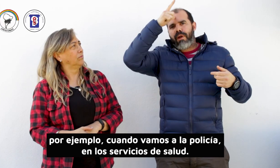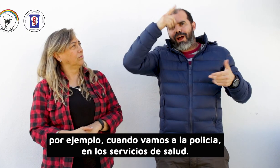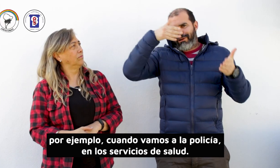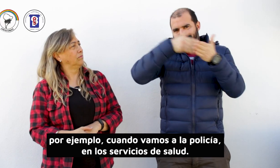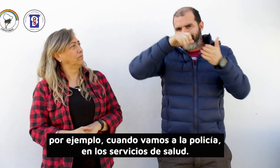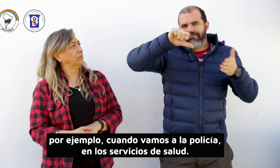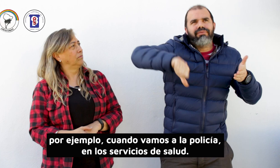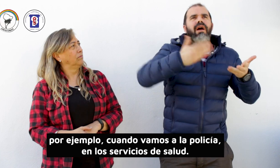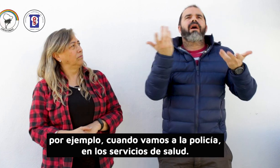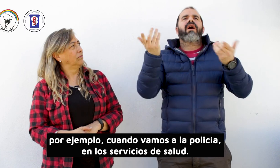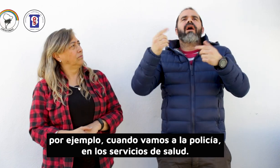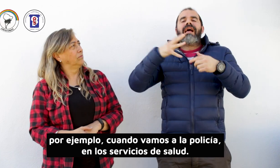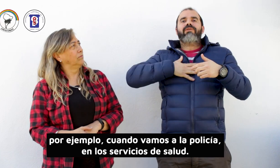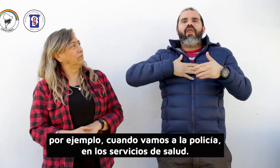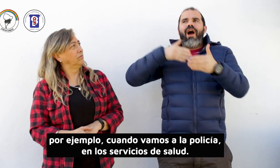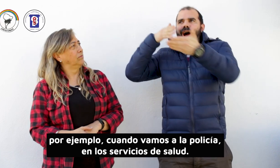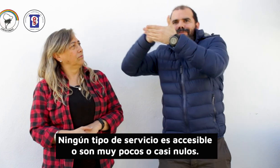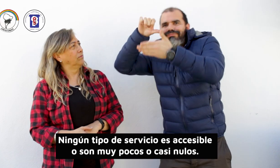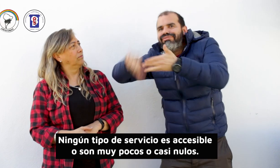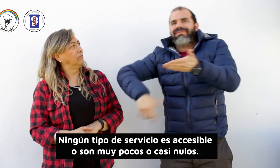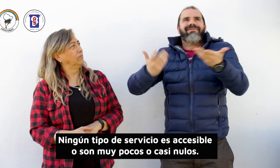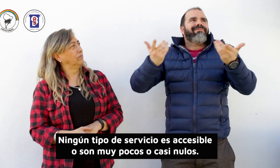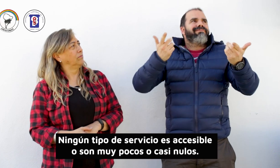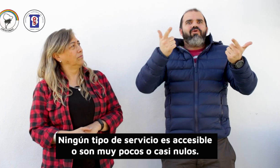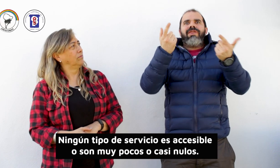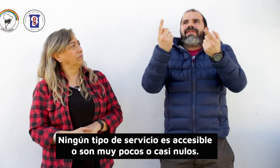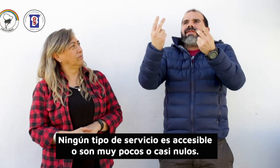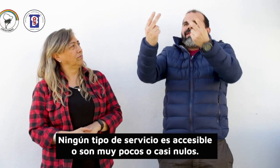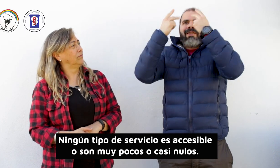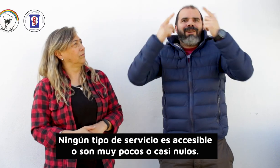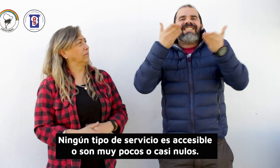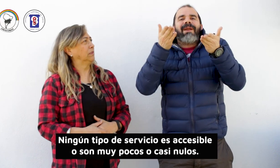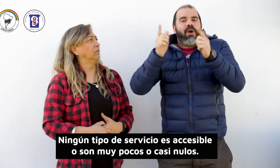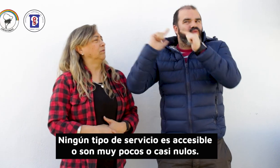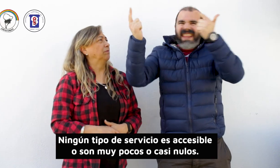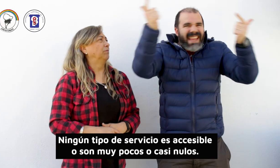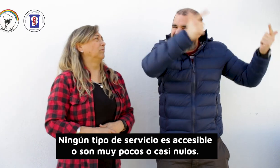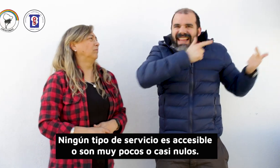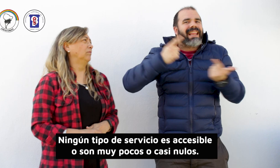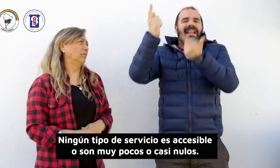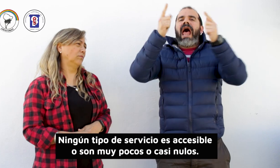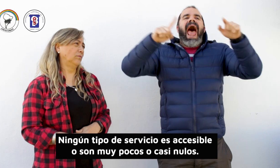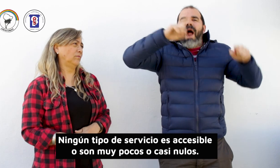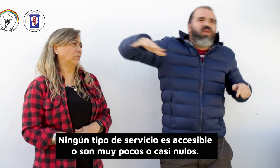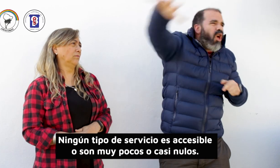vamos a la policía, en los servicios de salud, ningún tipo de servicio es accesible. O son muy pocos